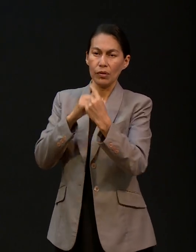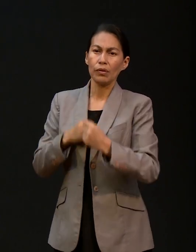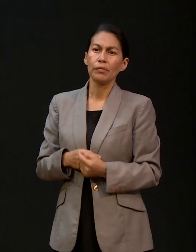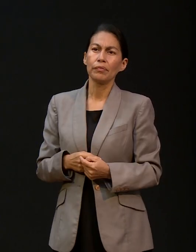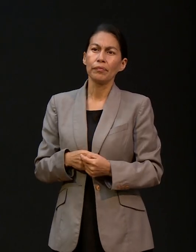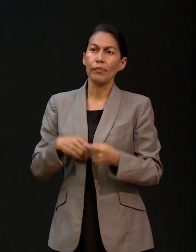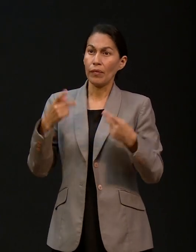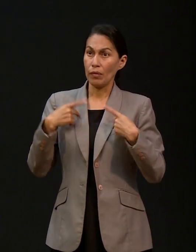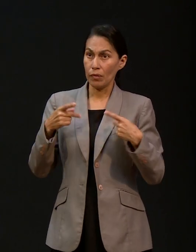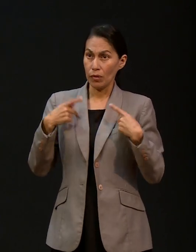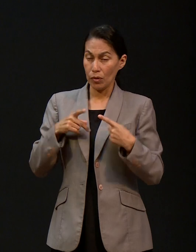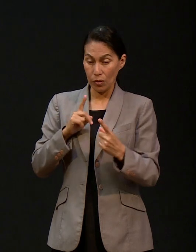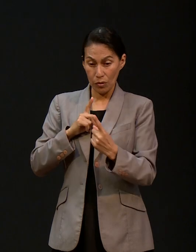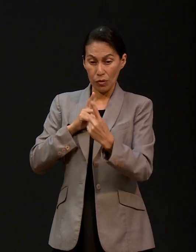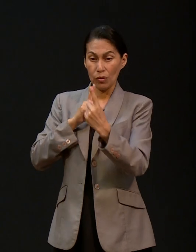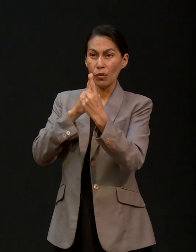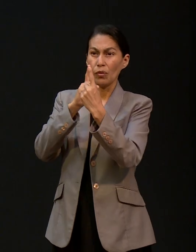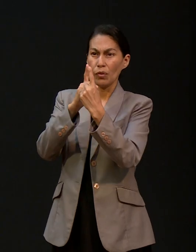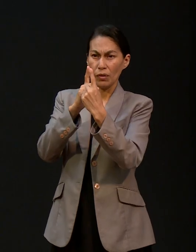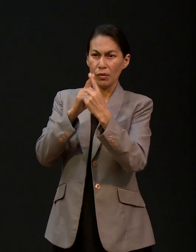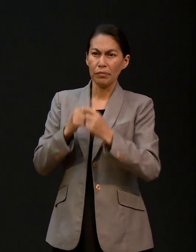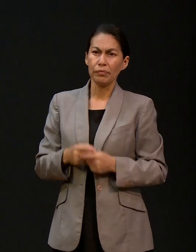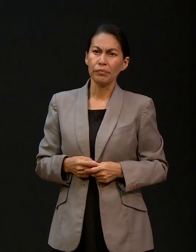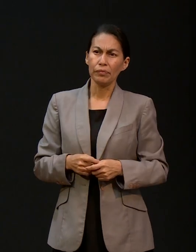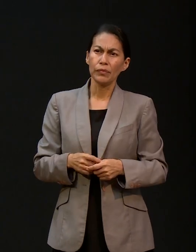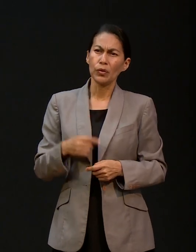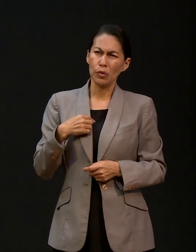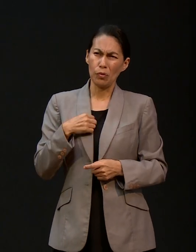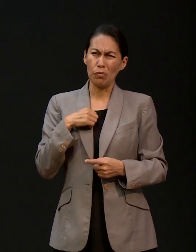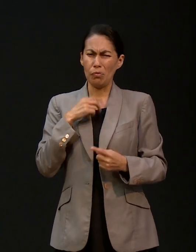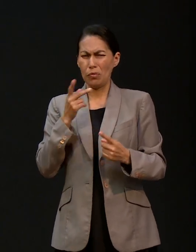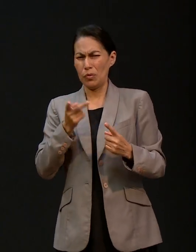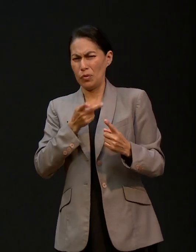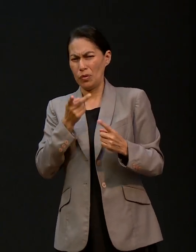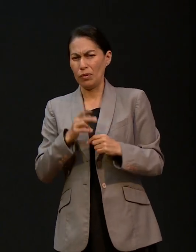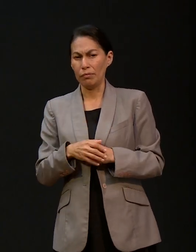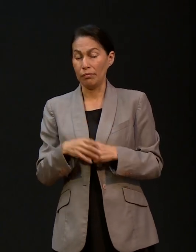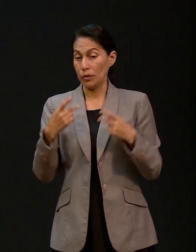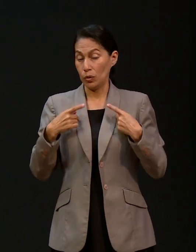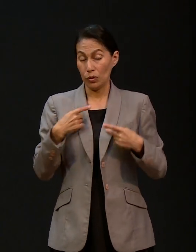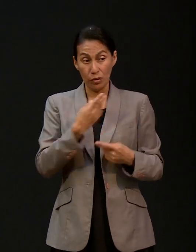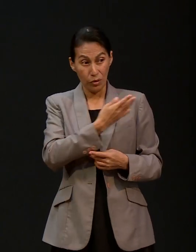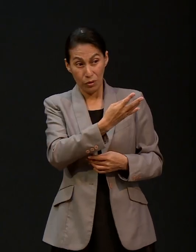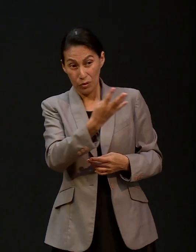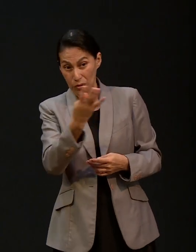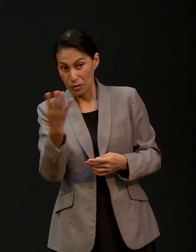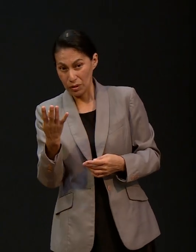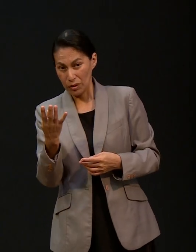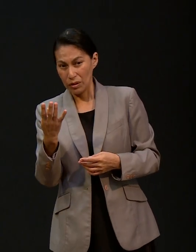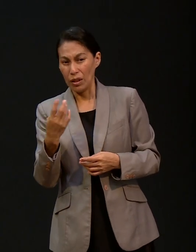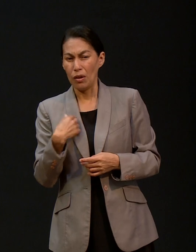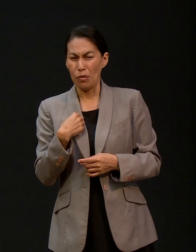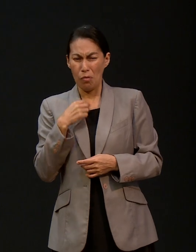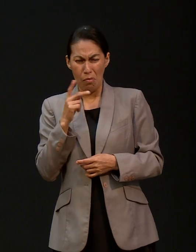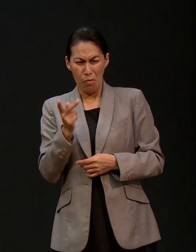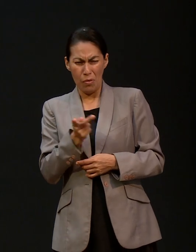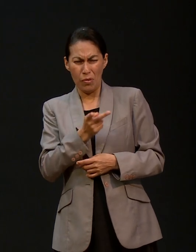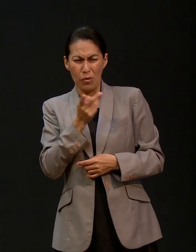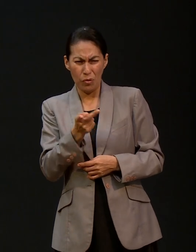La persona que yo encuentre en el camino. Le voy a preguntar, de todas estas personalidades, ¿no? ¿Qué me recomienda